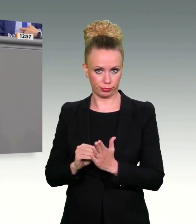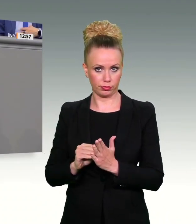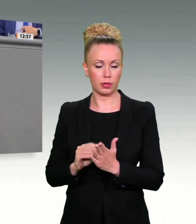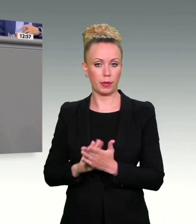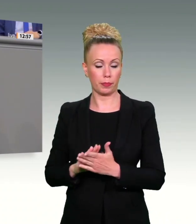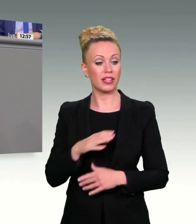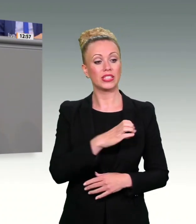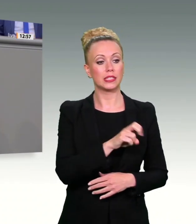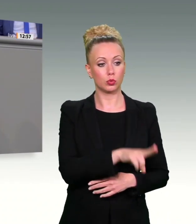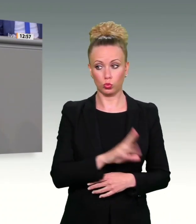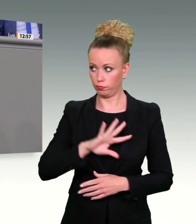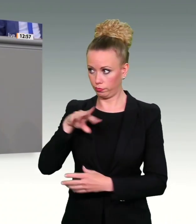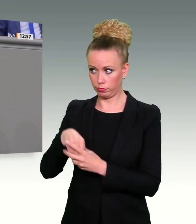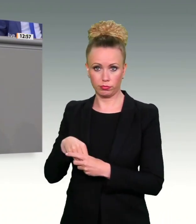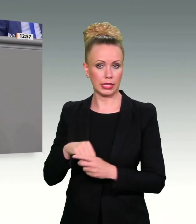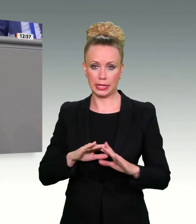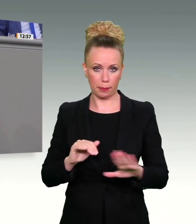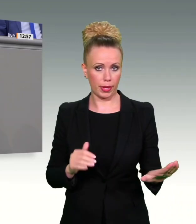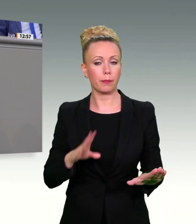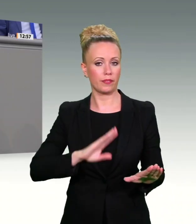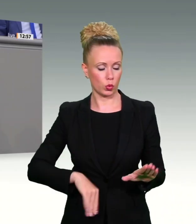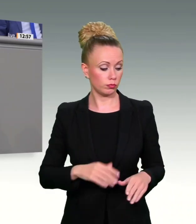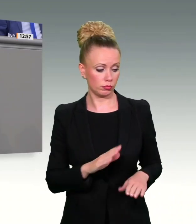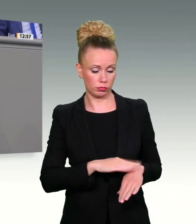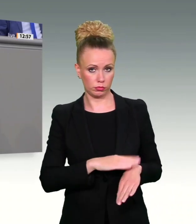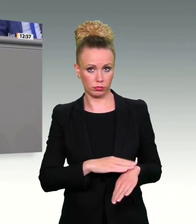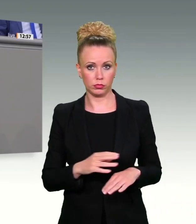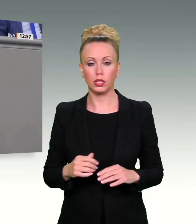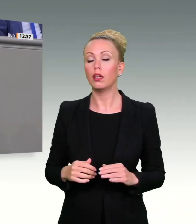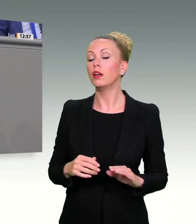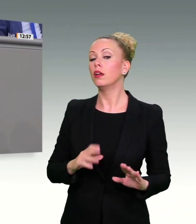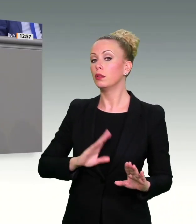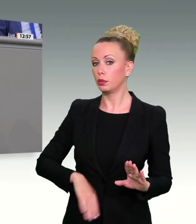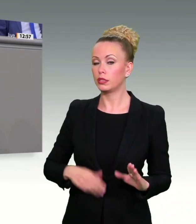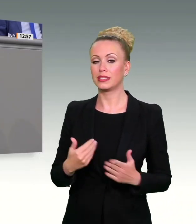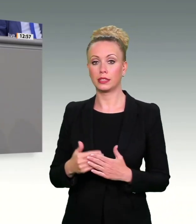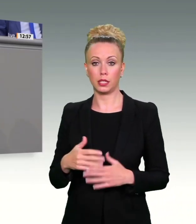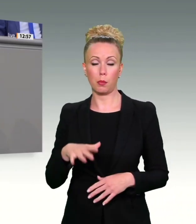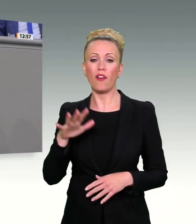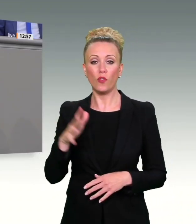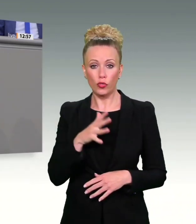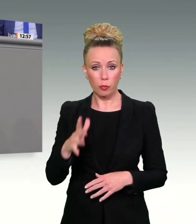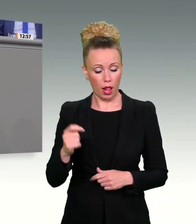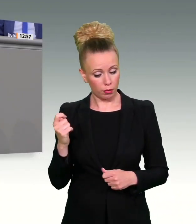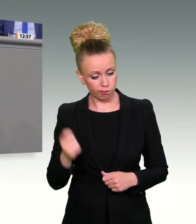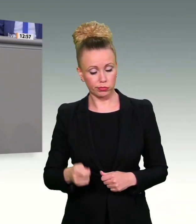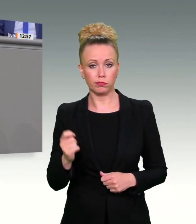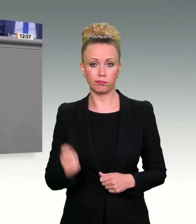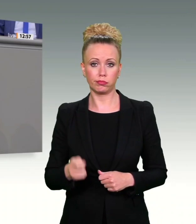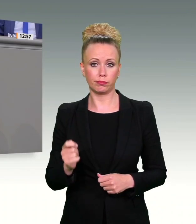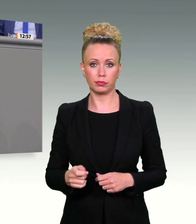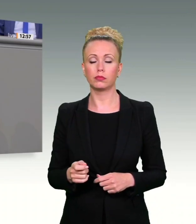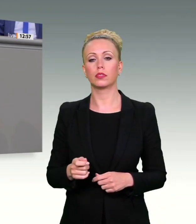angehört. 15 Jahre rechtswidriger Versuchung und fünf EuGH-Gerichtsurteile sollten reichen. Das tote Pferd,